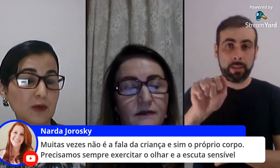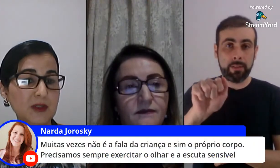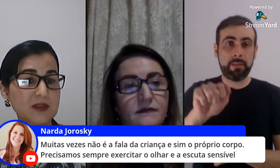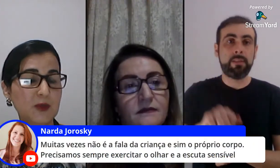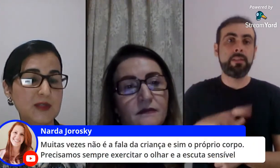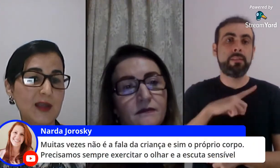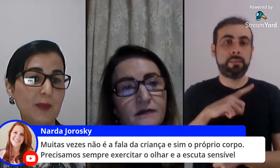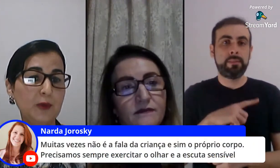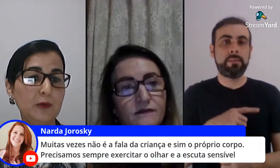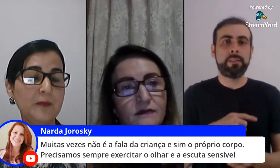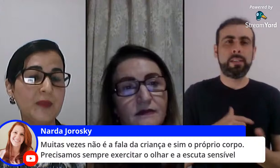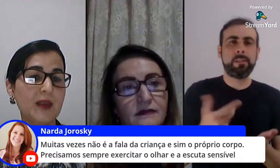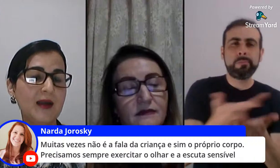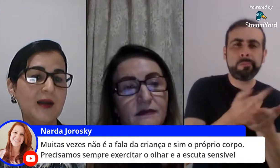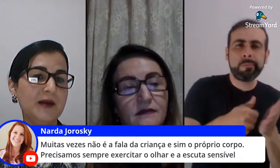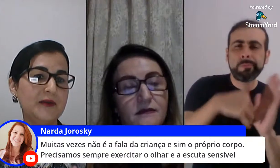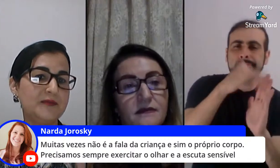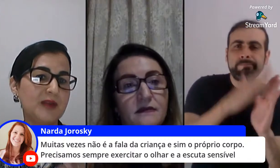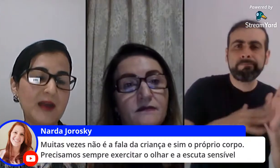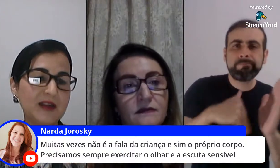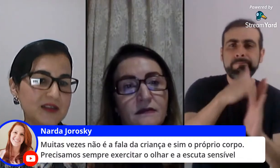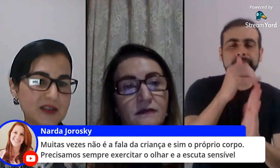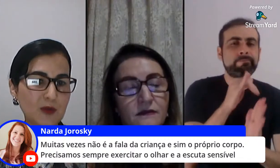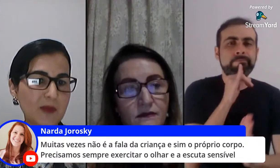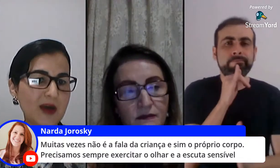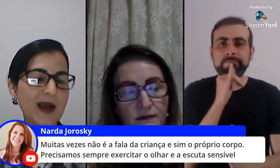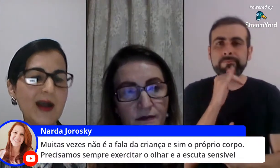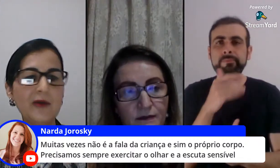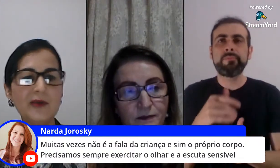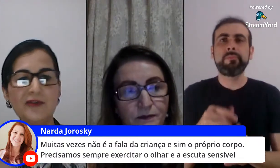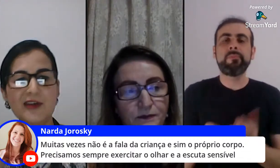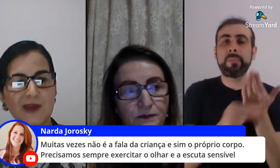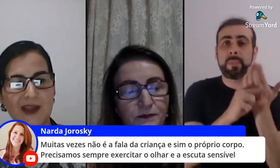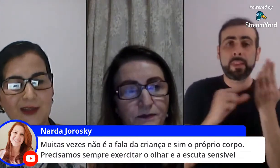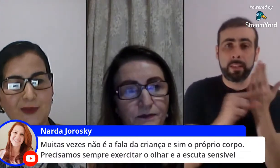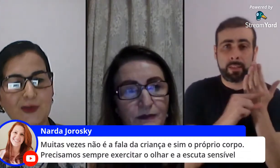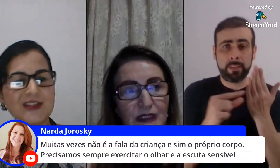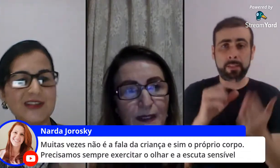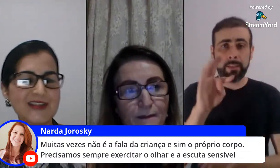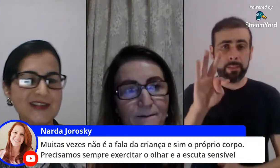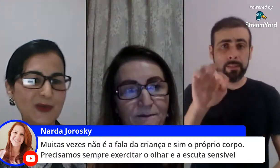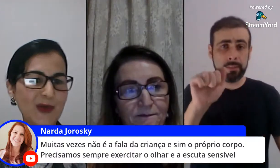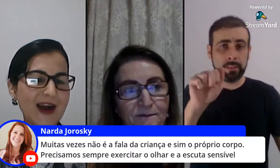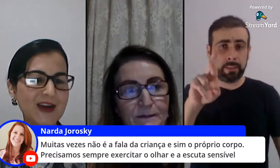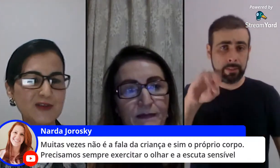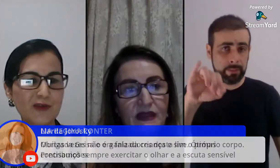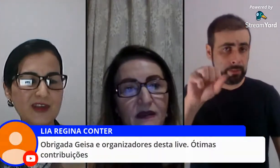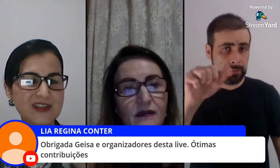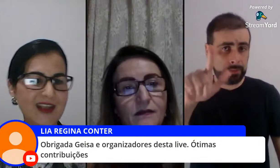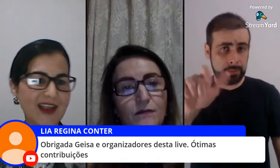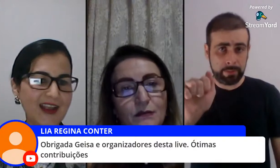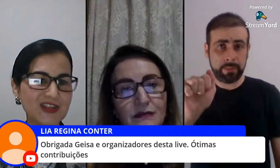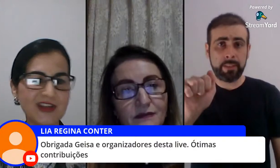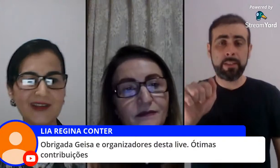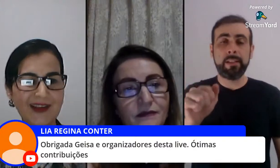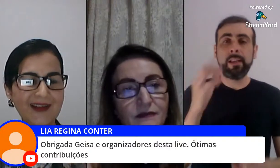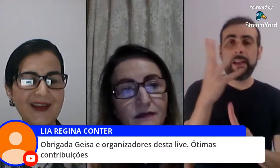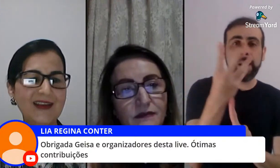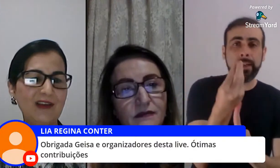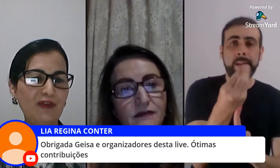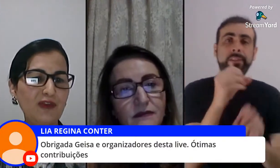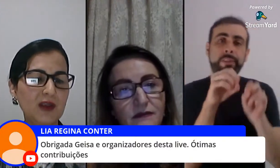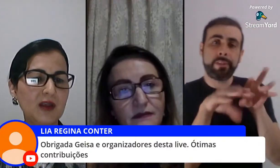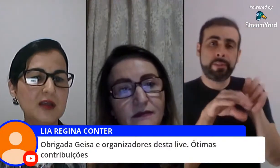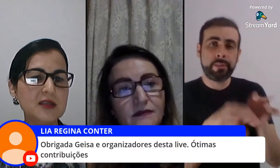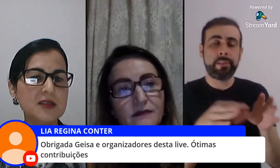pintoras por exemplo trabalha Tarsila do Amaral e faz uma releitura já tá ensinando arte desenvolver estética né